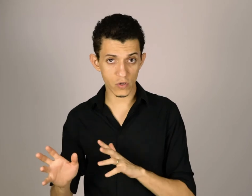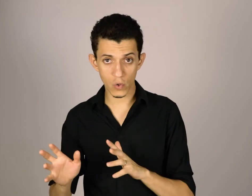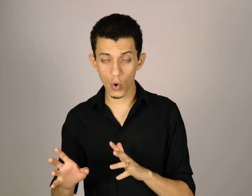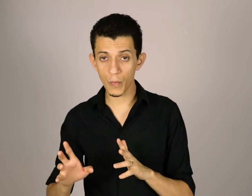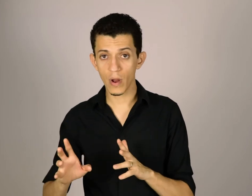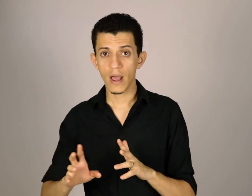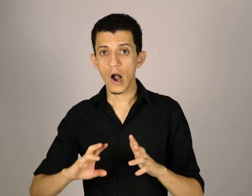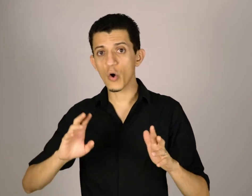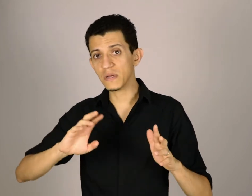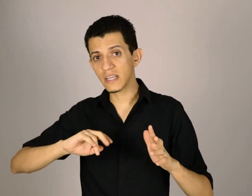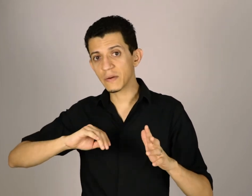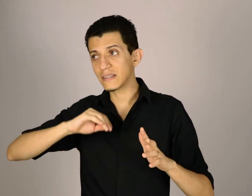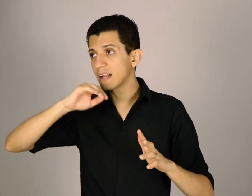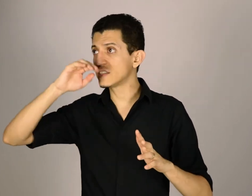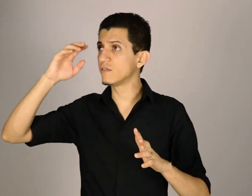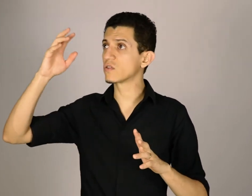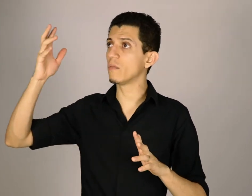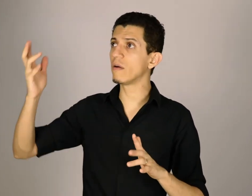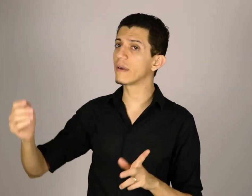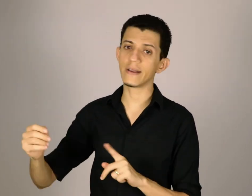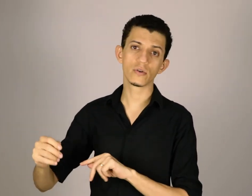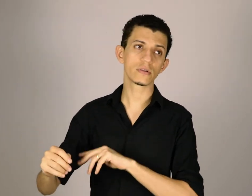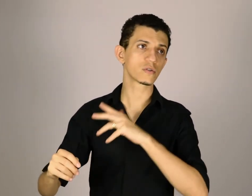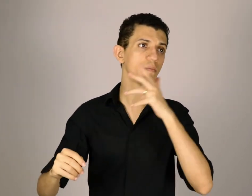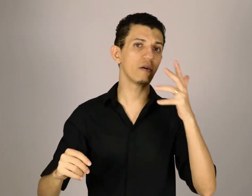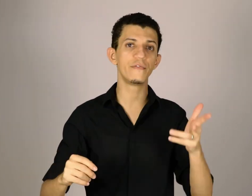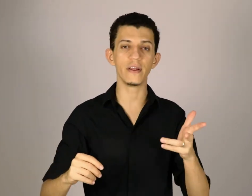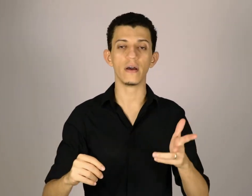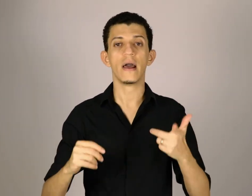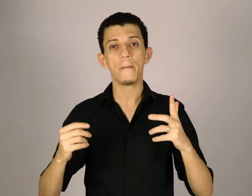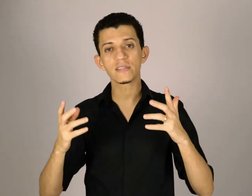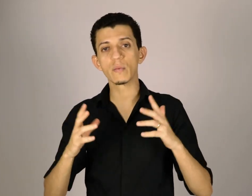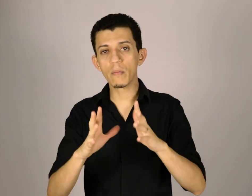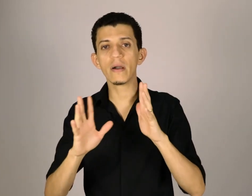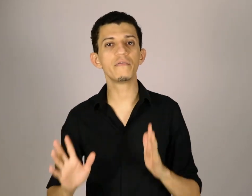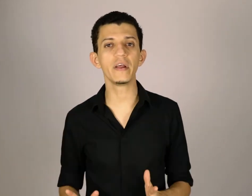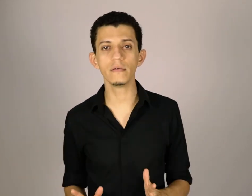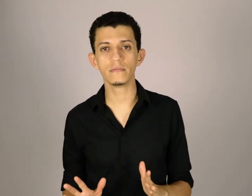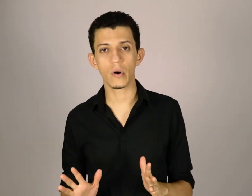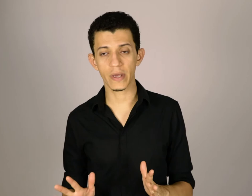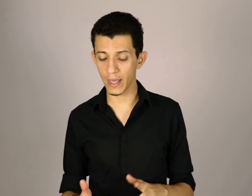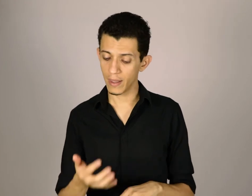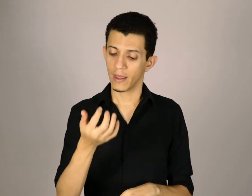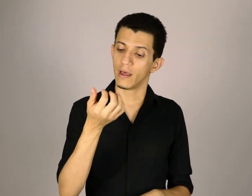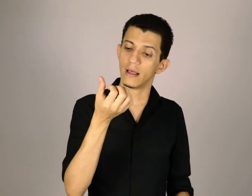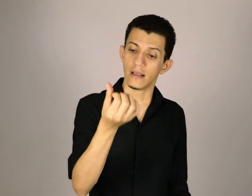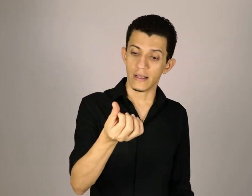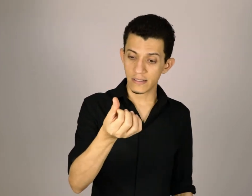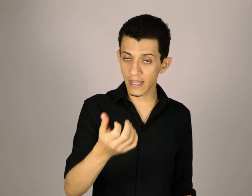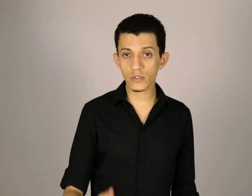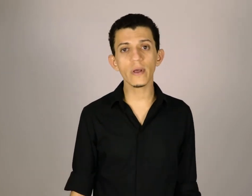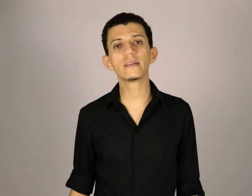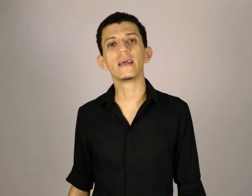nosso corpo, algumas se sentem mais criativas com banho quente, outras com banho frio, mas tome um banho frio, ok? Sexto item,